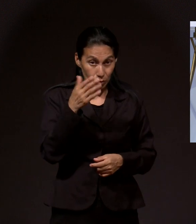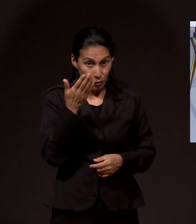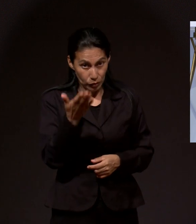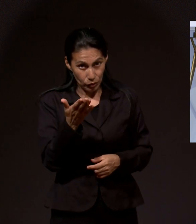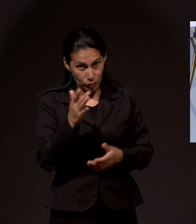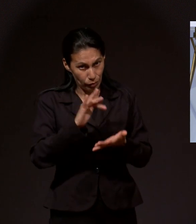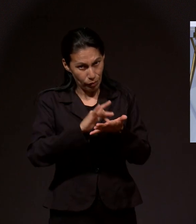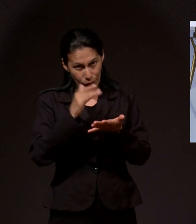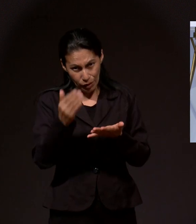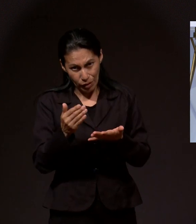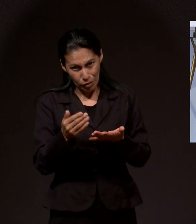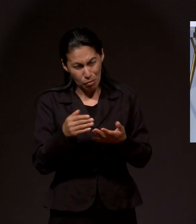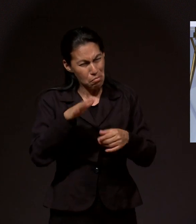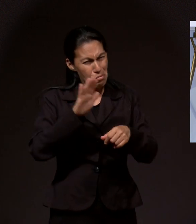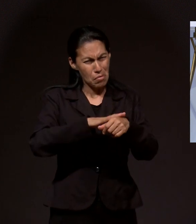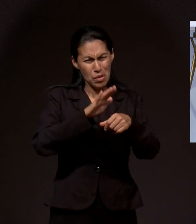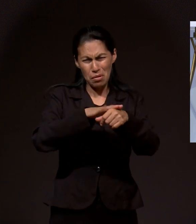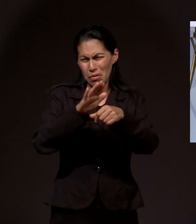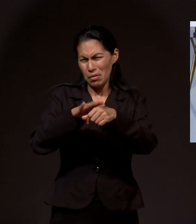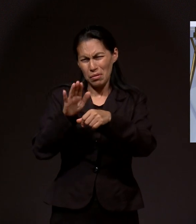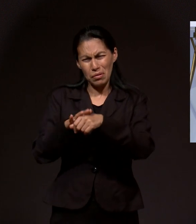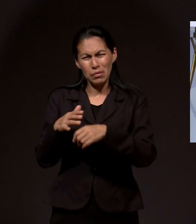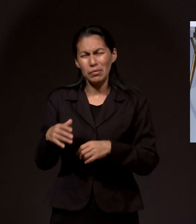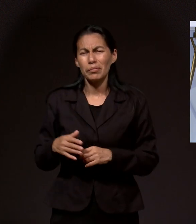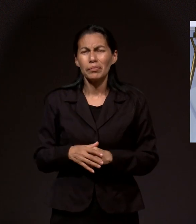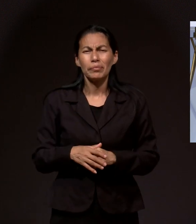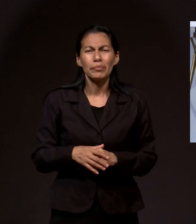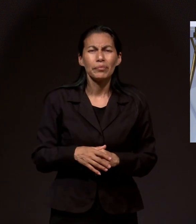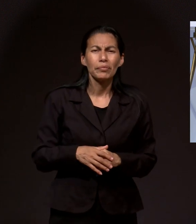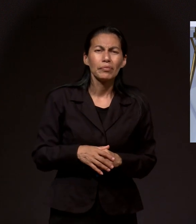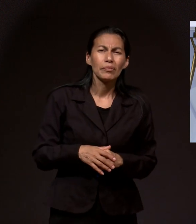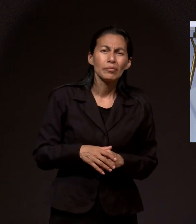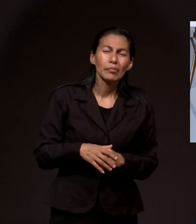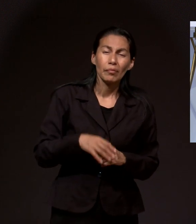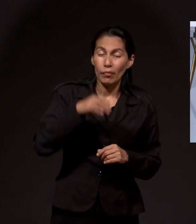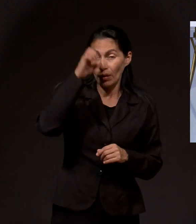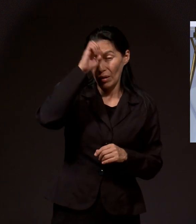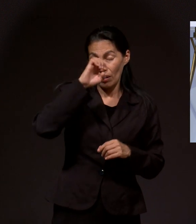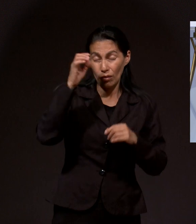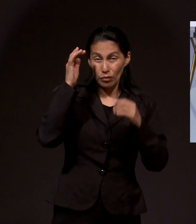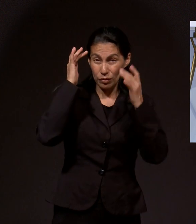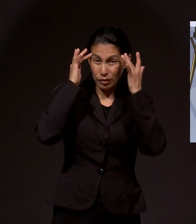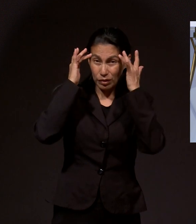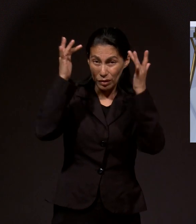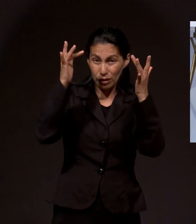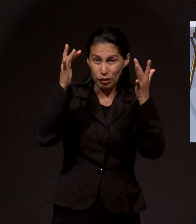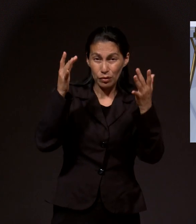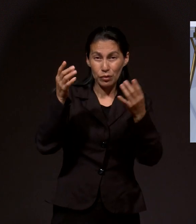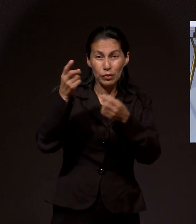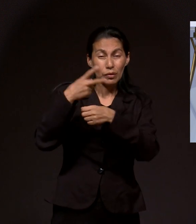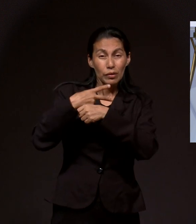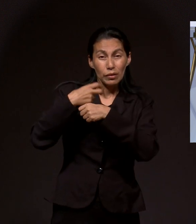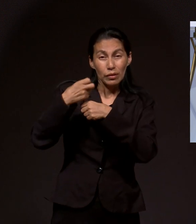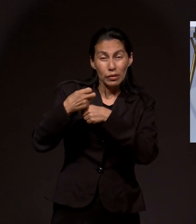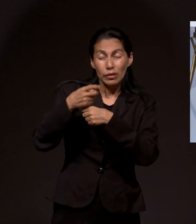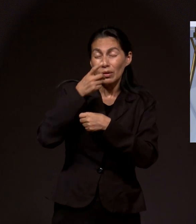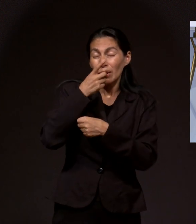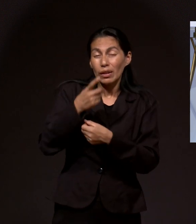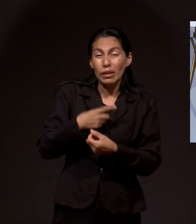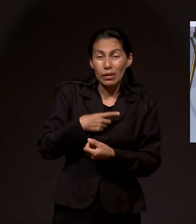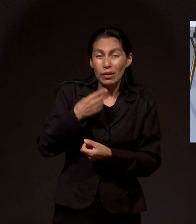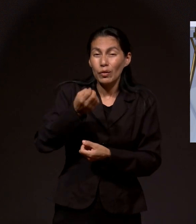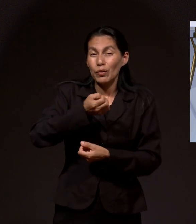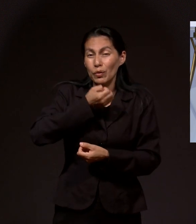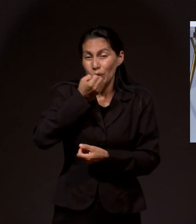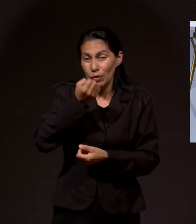oramos por tus peticiones o agradecimientos, sino aún nos vamos a lo que el Espíritu de Dios nos